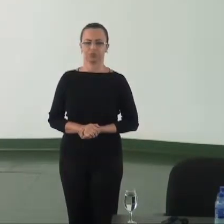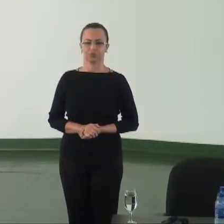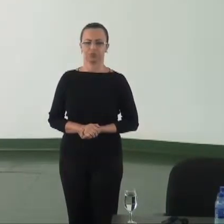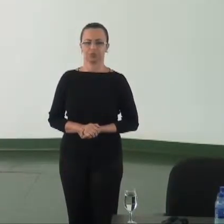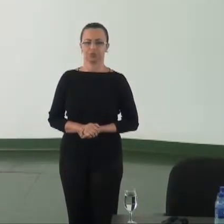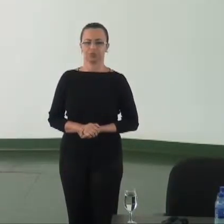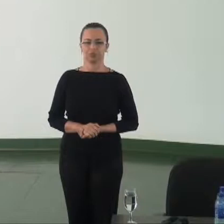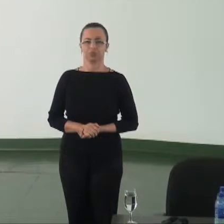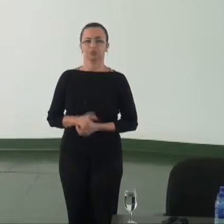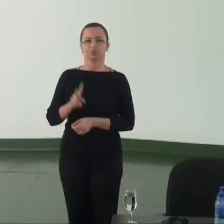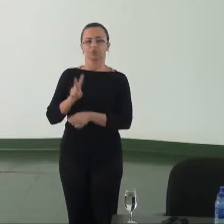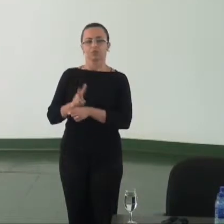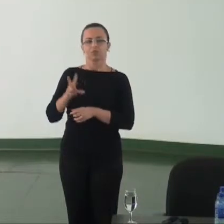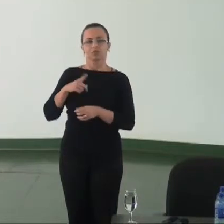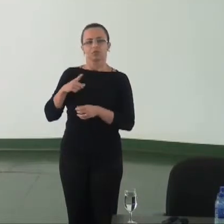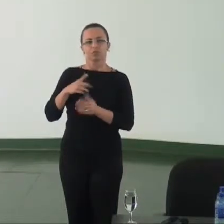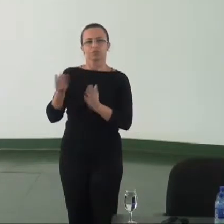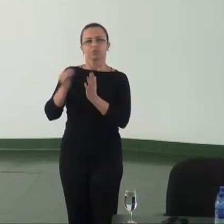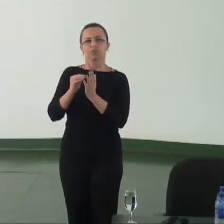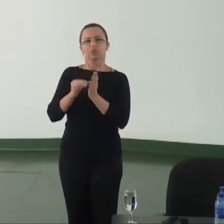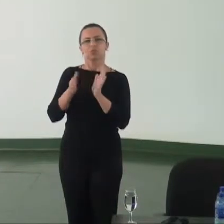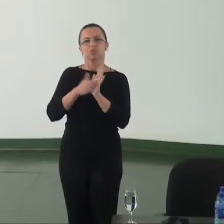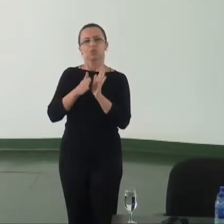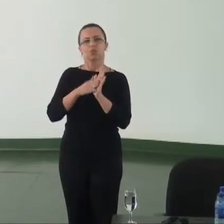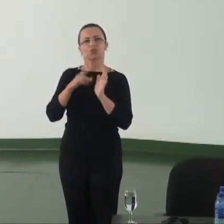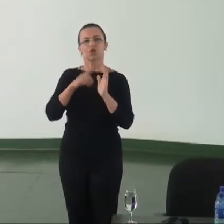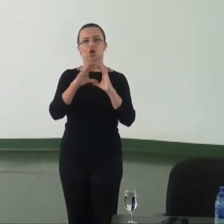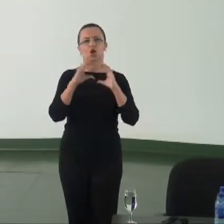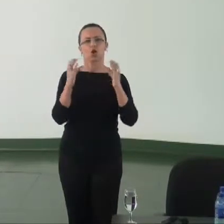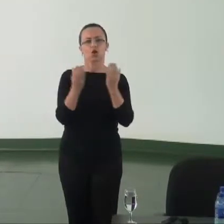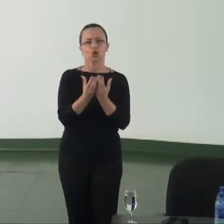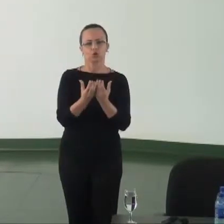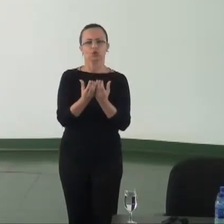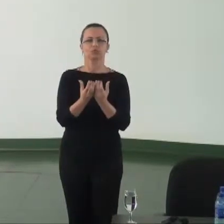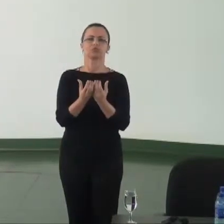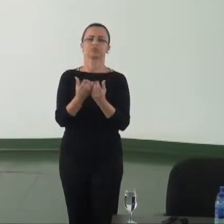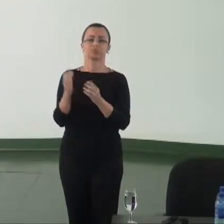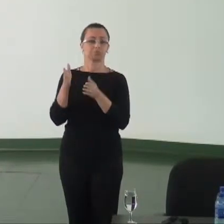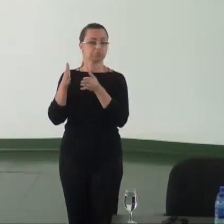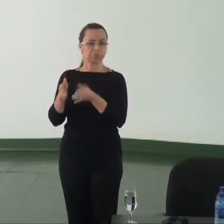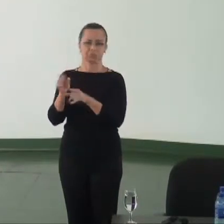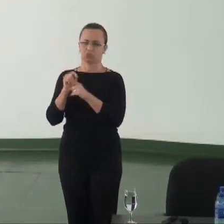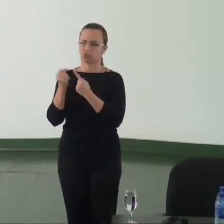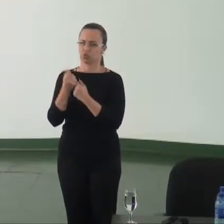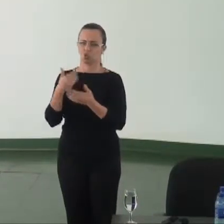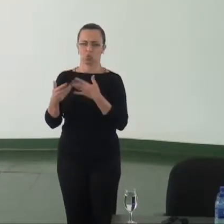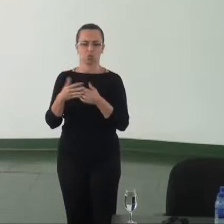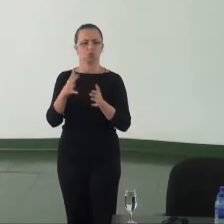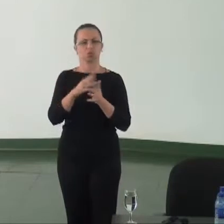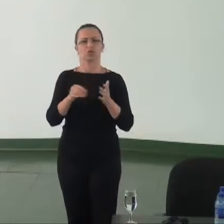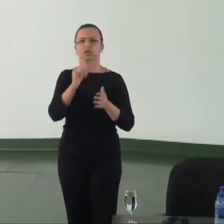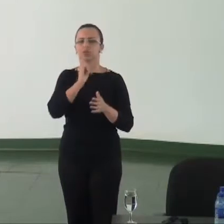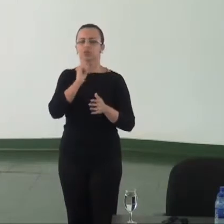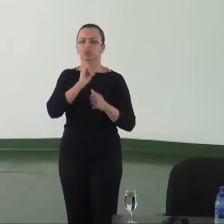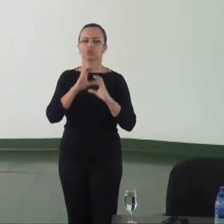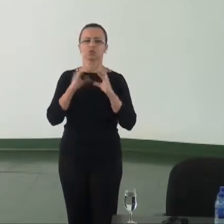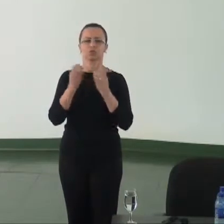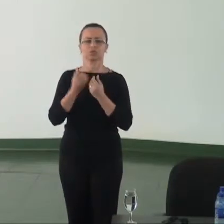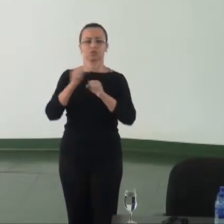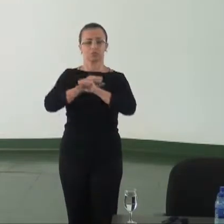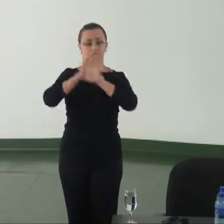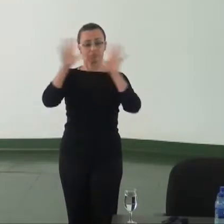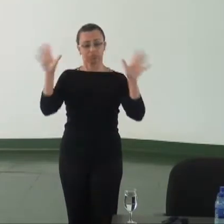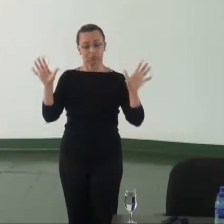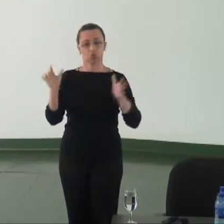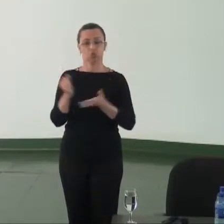monitorar a implementação das propostas extraídas das conferências de participação social a exemplo da conferência de transparência e controle